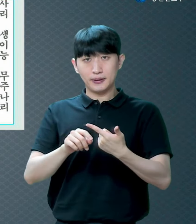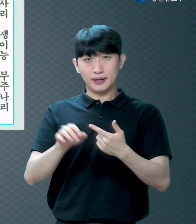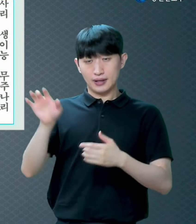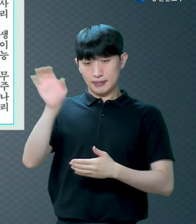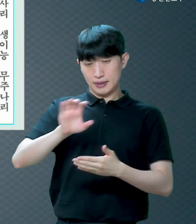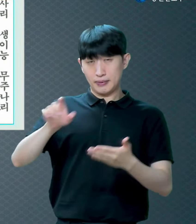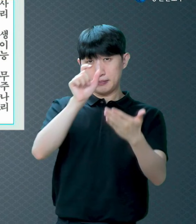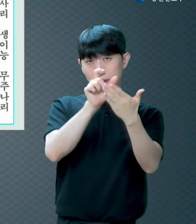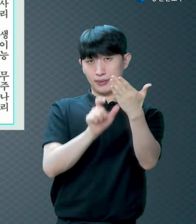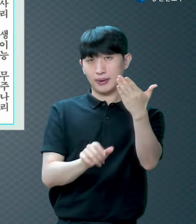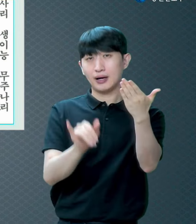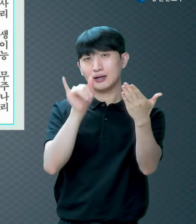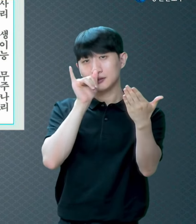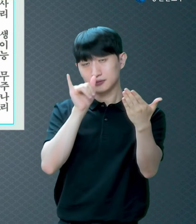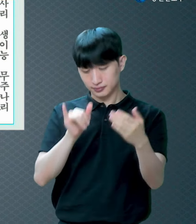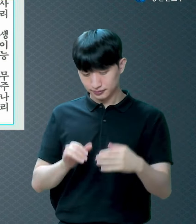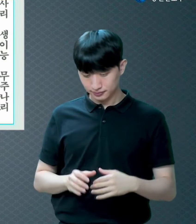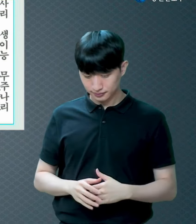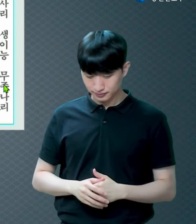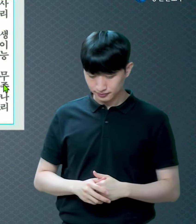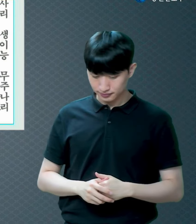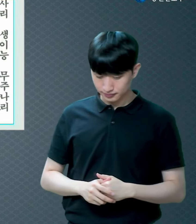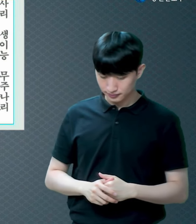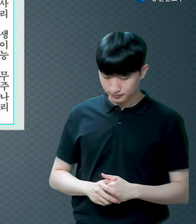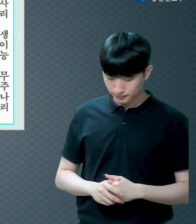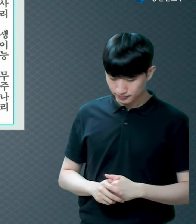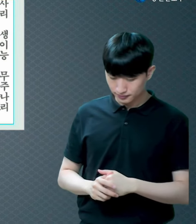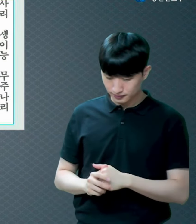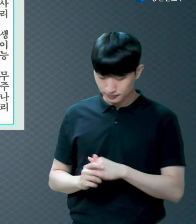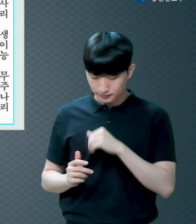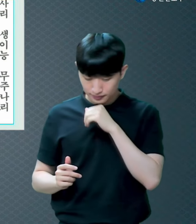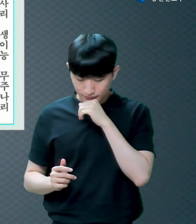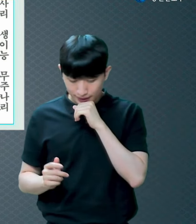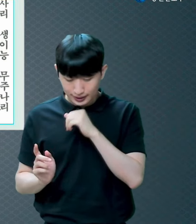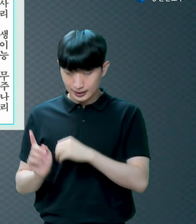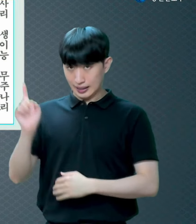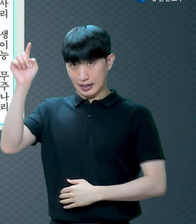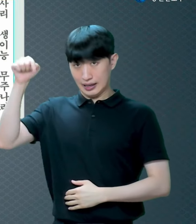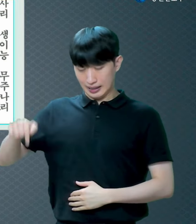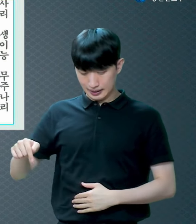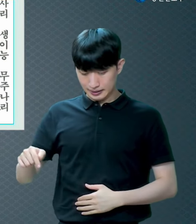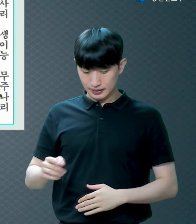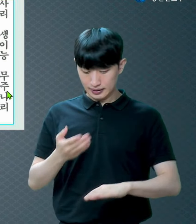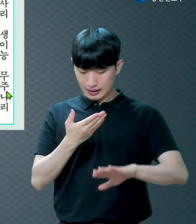높음이나 깊음이나 다른 아무 피조물이라도